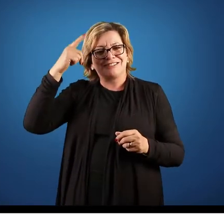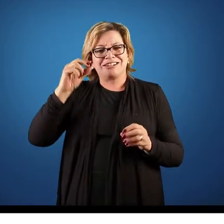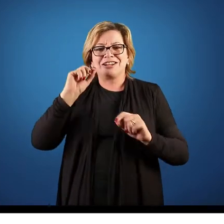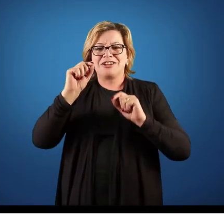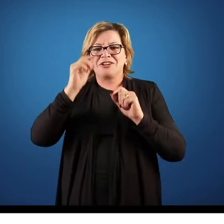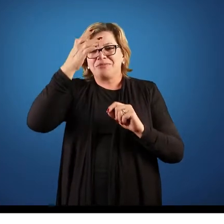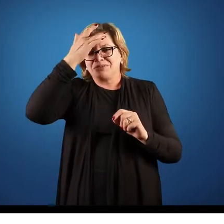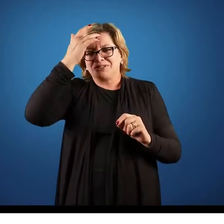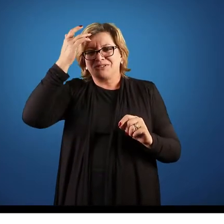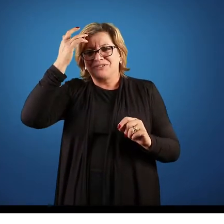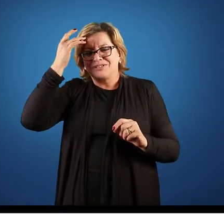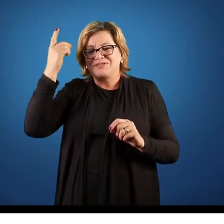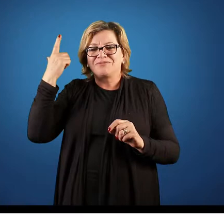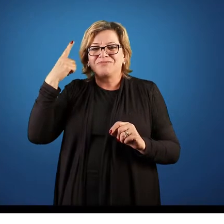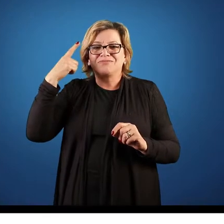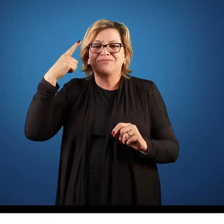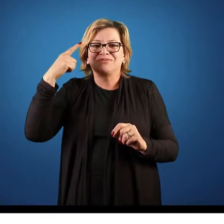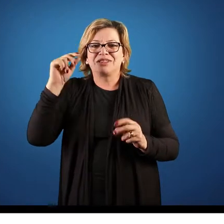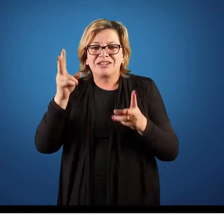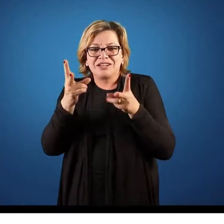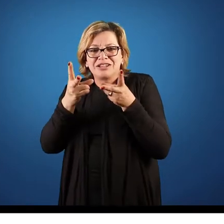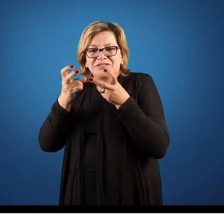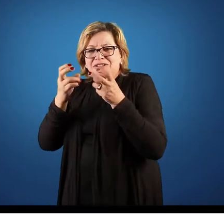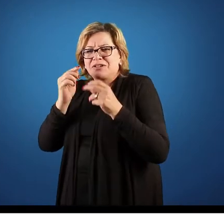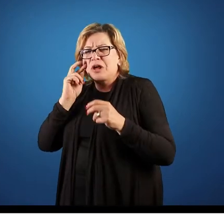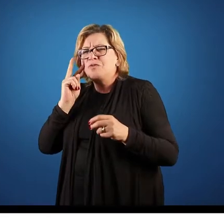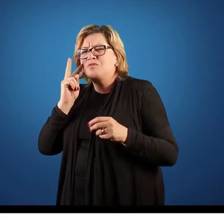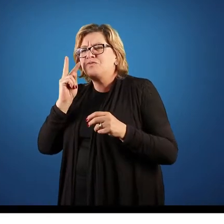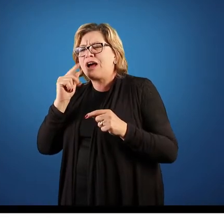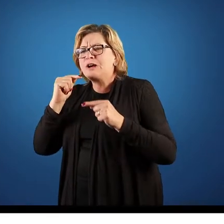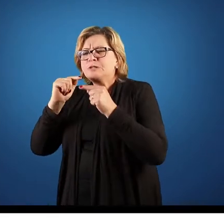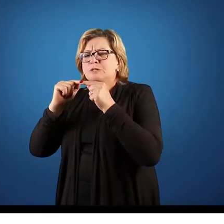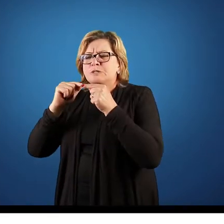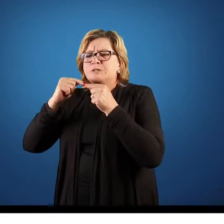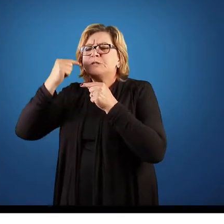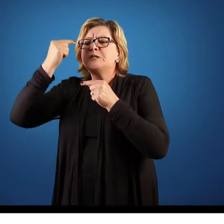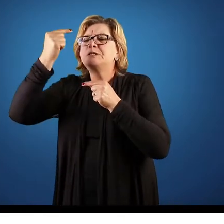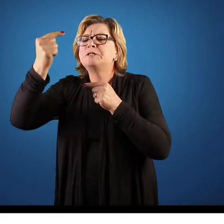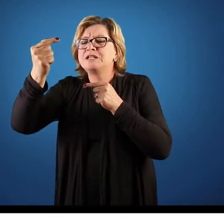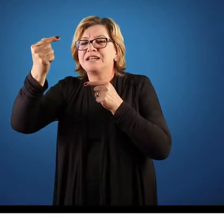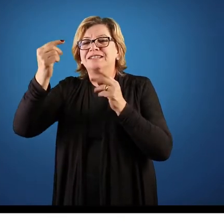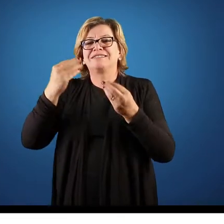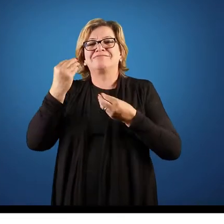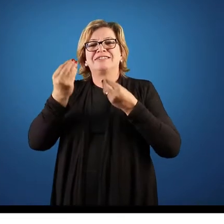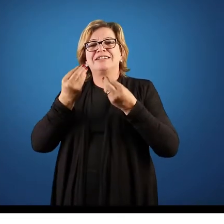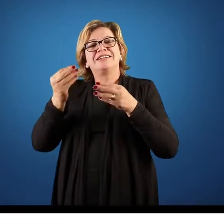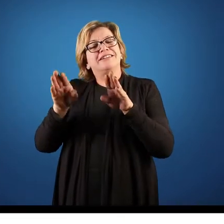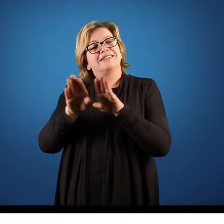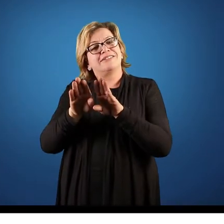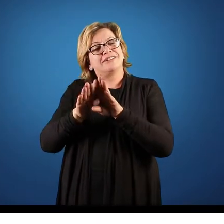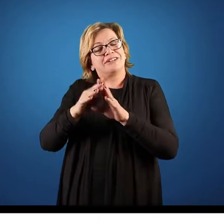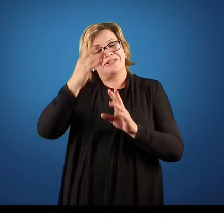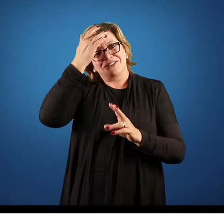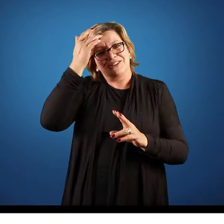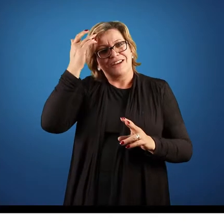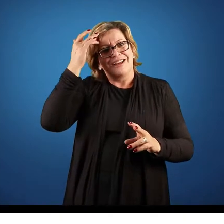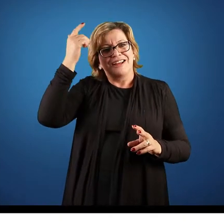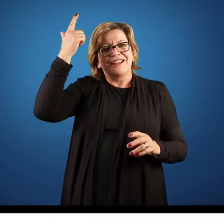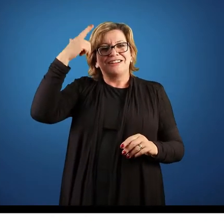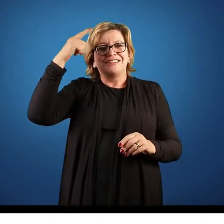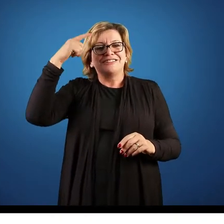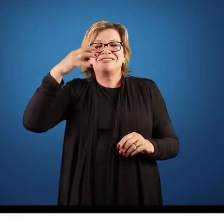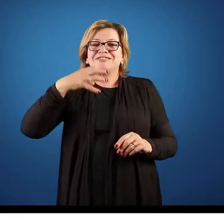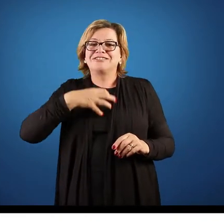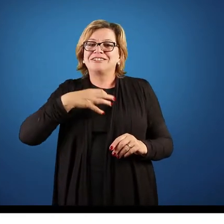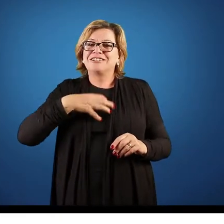é aquela pessoa que ela consegue ver um pouco mais à frente do que as outras pessoas, né. Geralmente, essa pessoa que é um líder, um dos